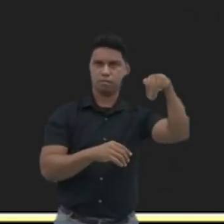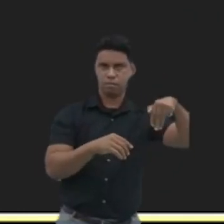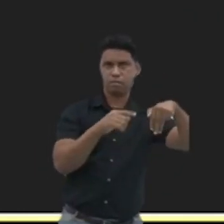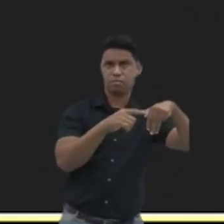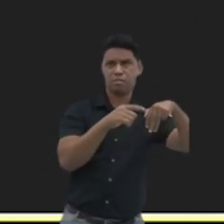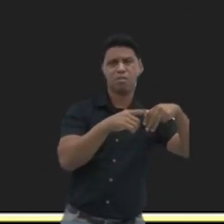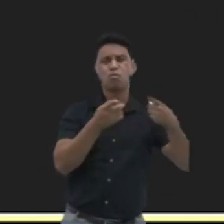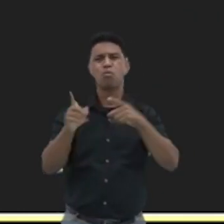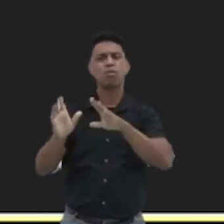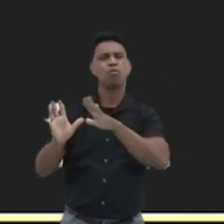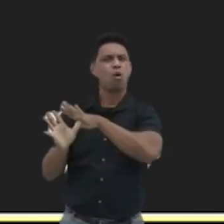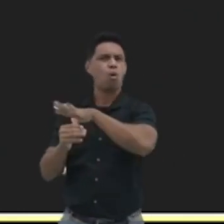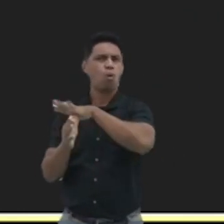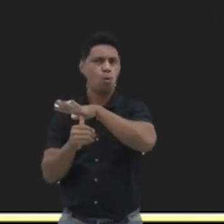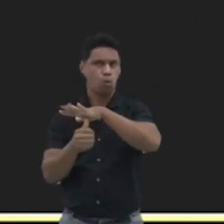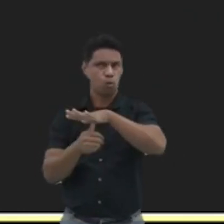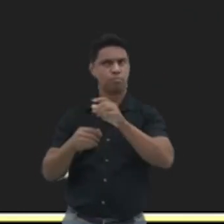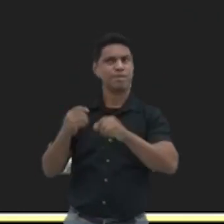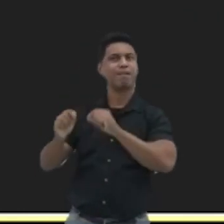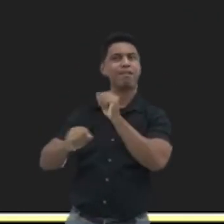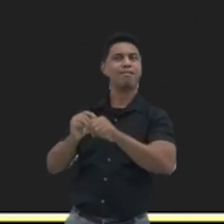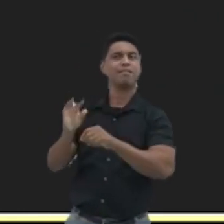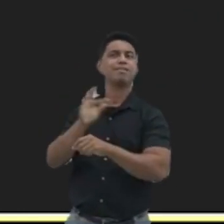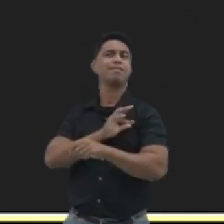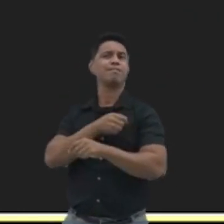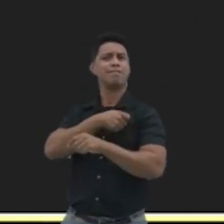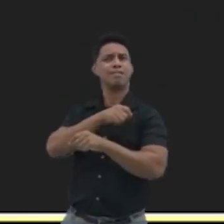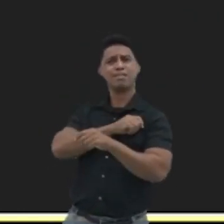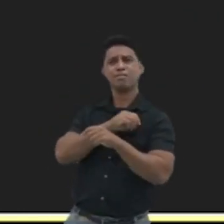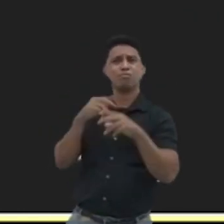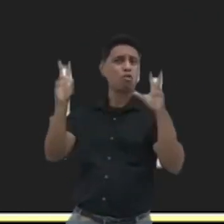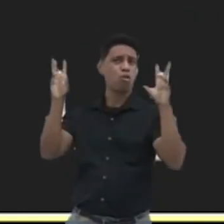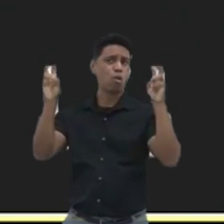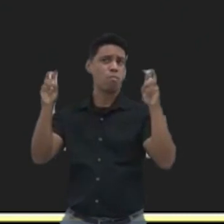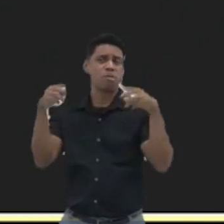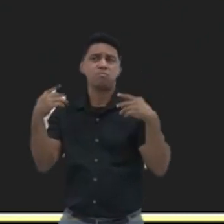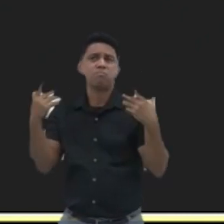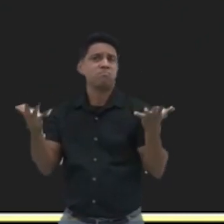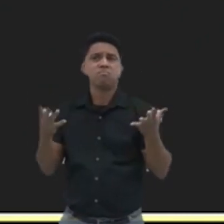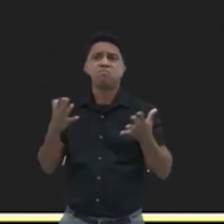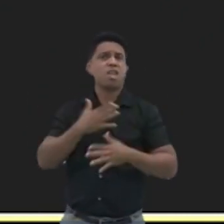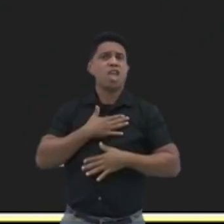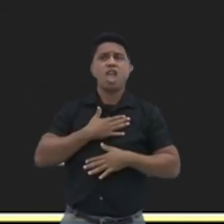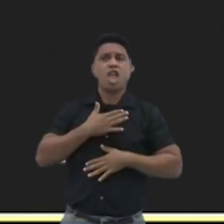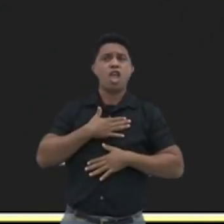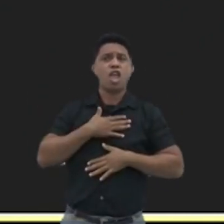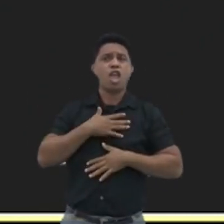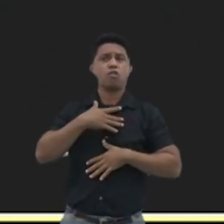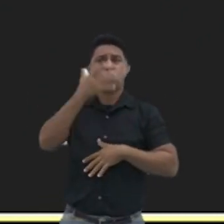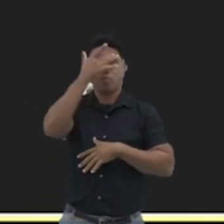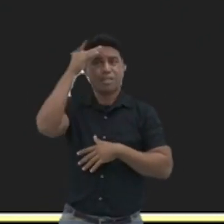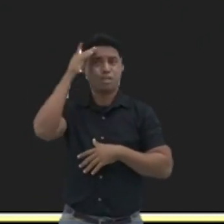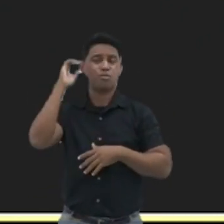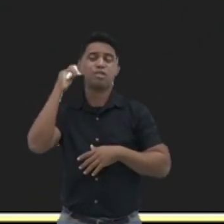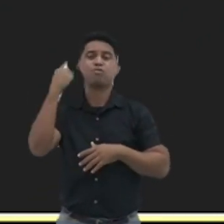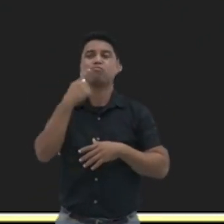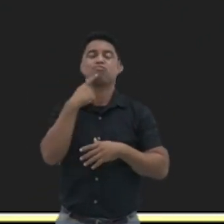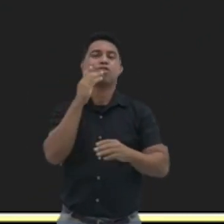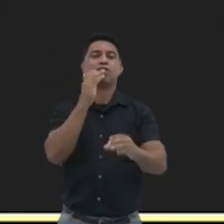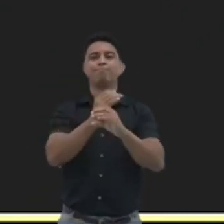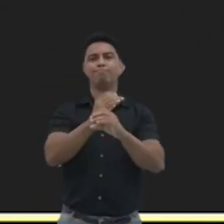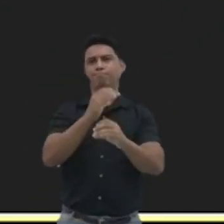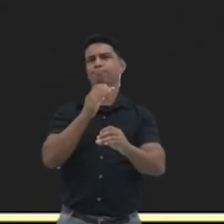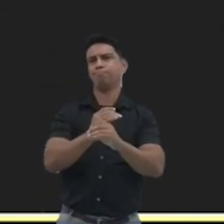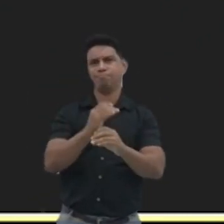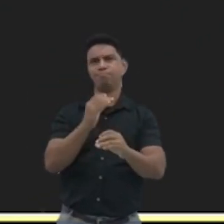pessoa vá numa delegacia comum e, sendo surda, não tem o devido atendimento. E isso é muito